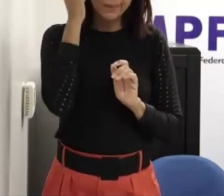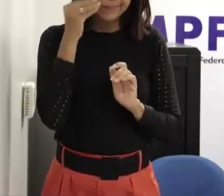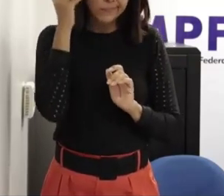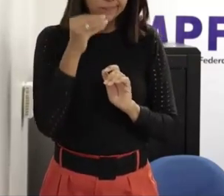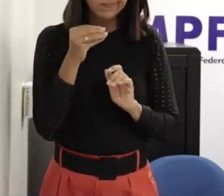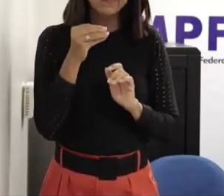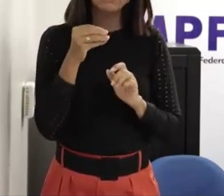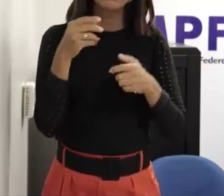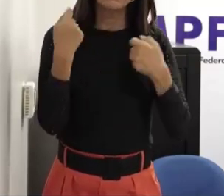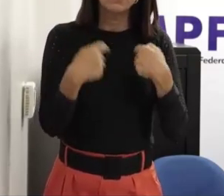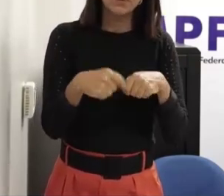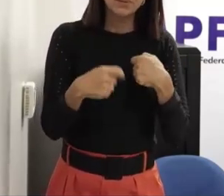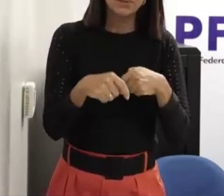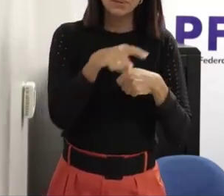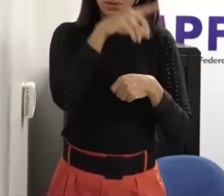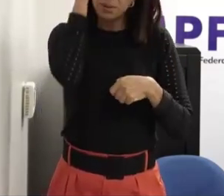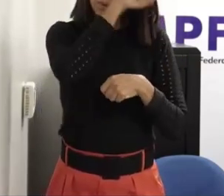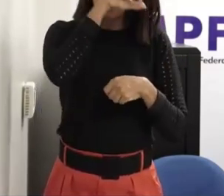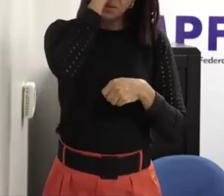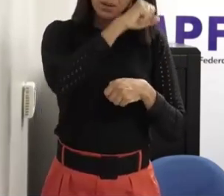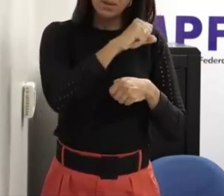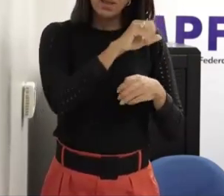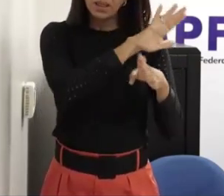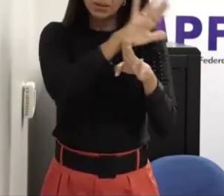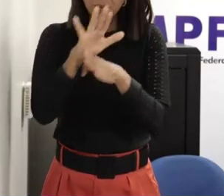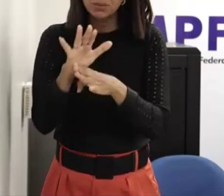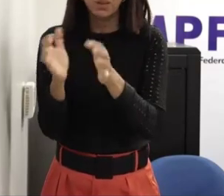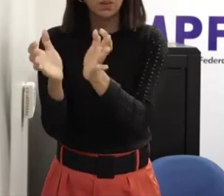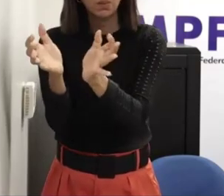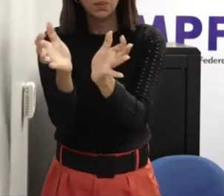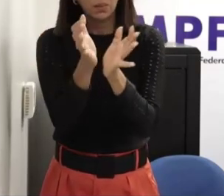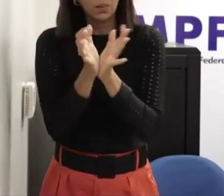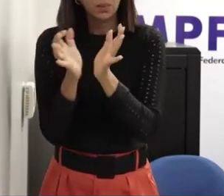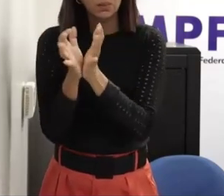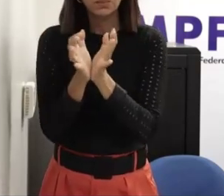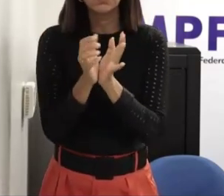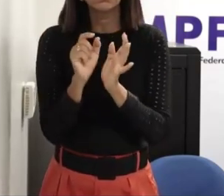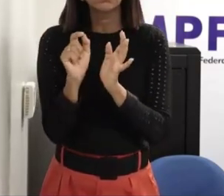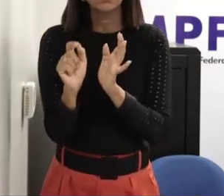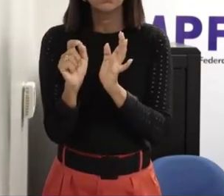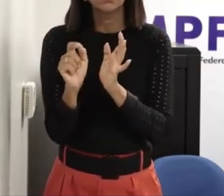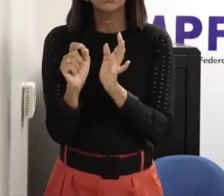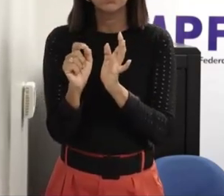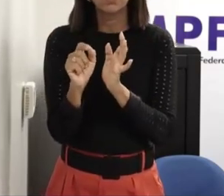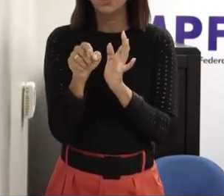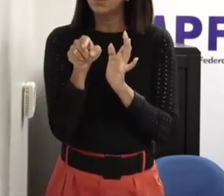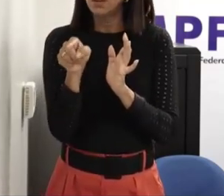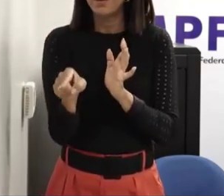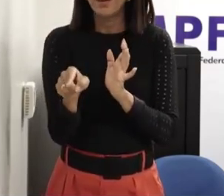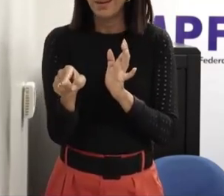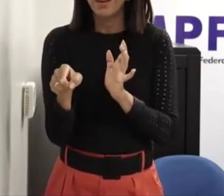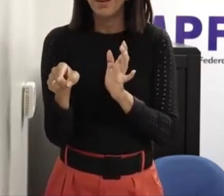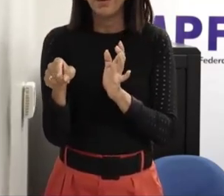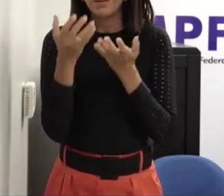inclusive para ajudar e orientar a equipe docente que via de regra são as pessoas que estão mais próximas das crianças